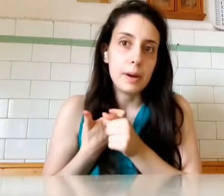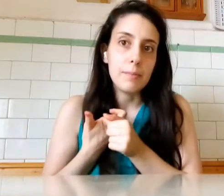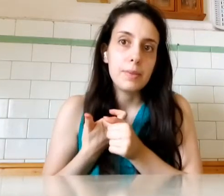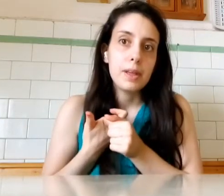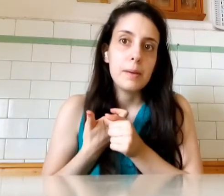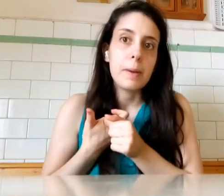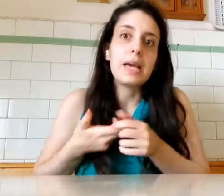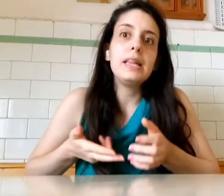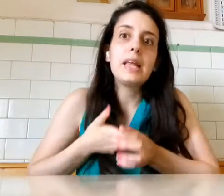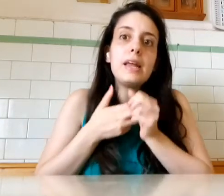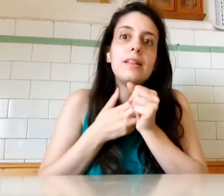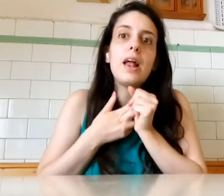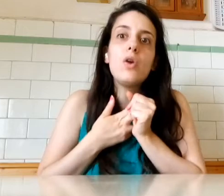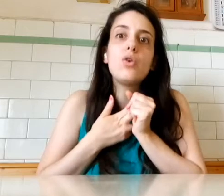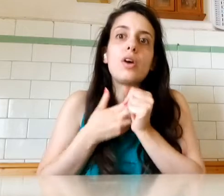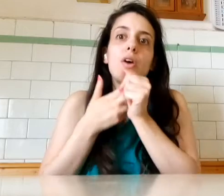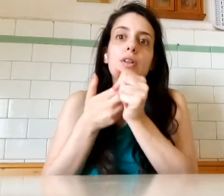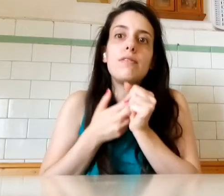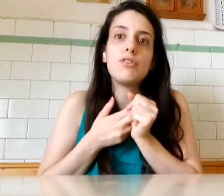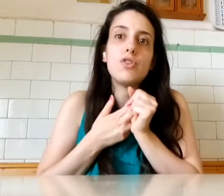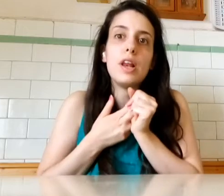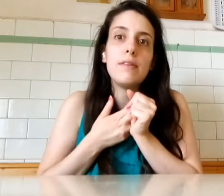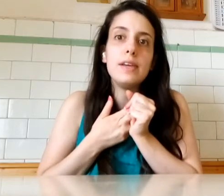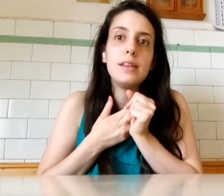Ma che interessa A loro Che cosa faccio Nella vita